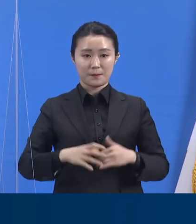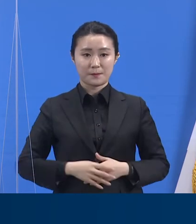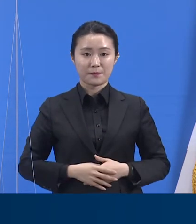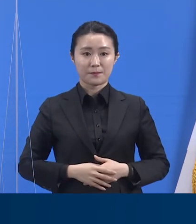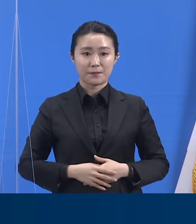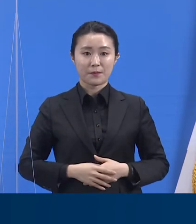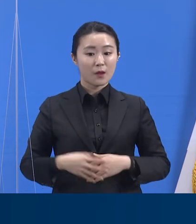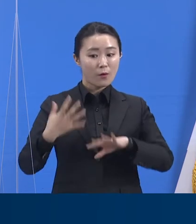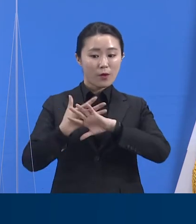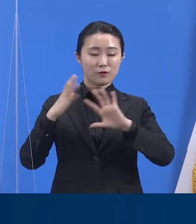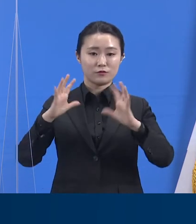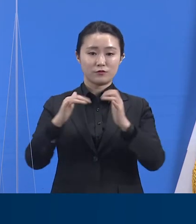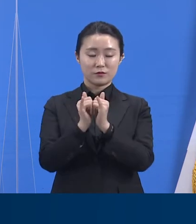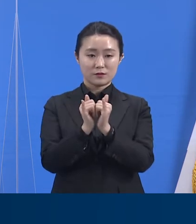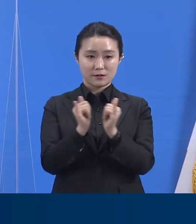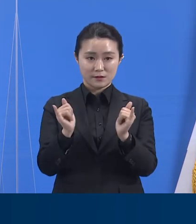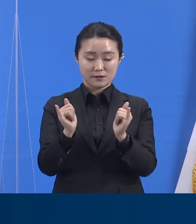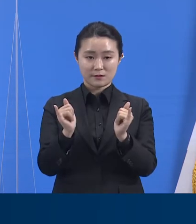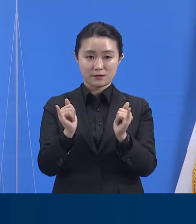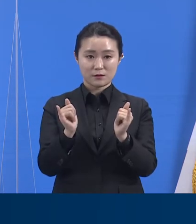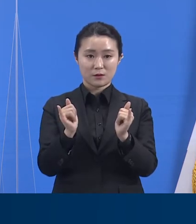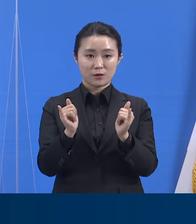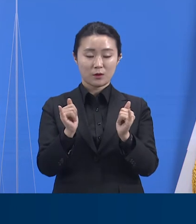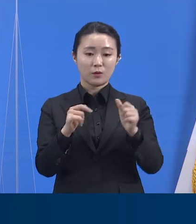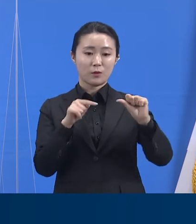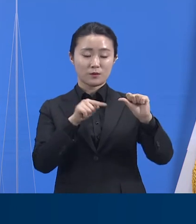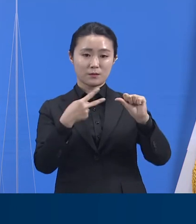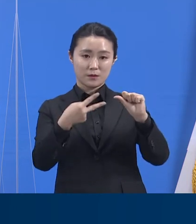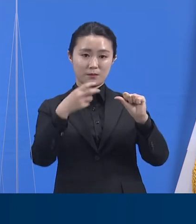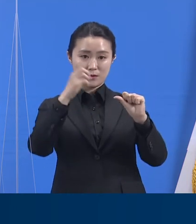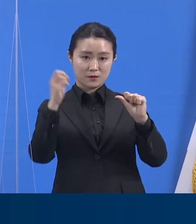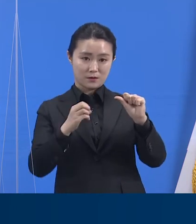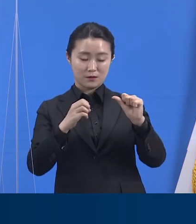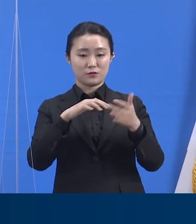확진자는 5.2%인 12명입니다.